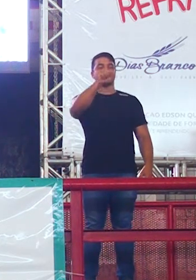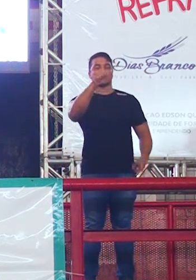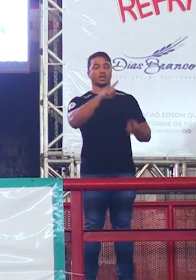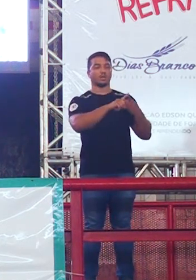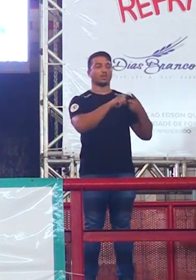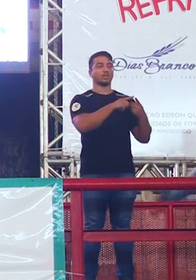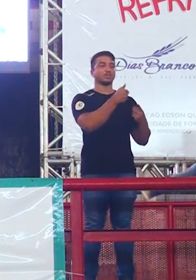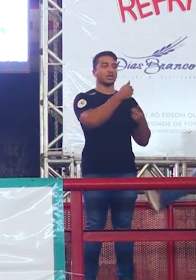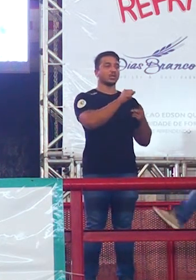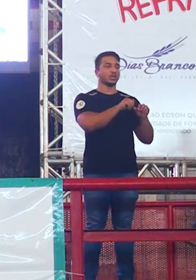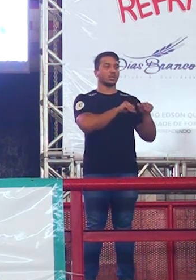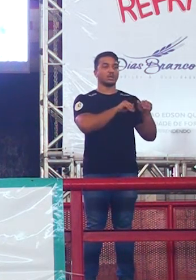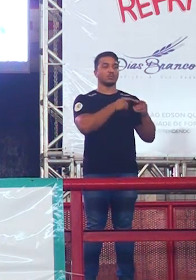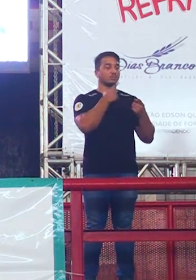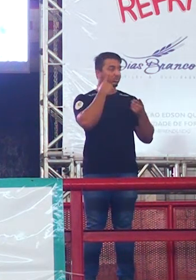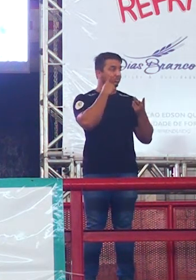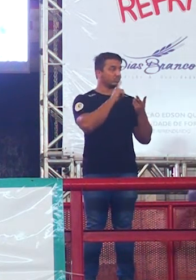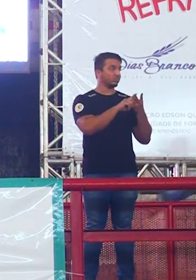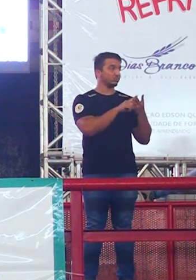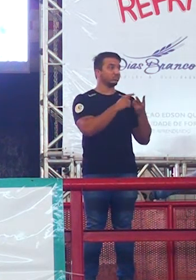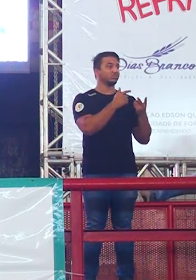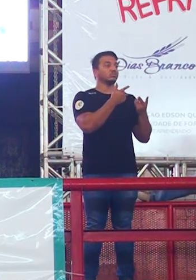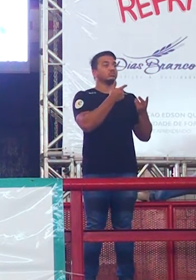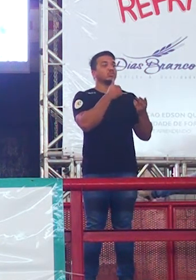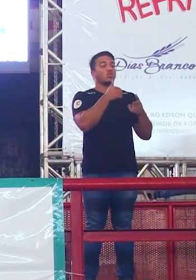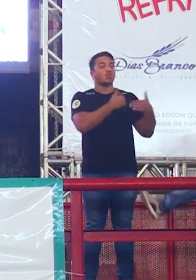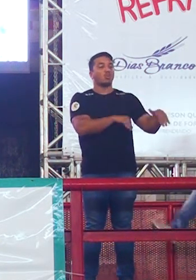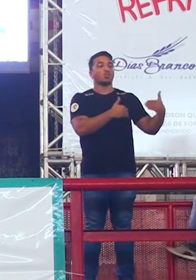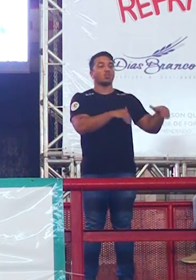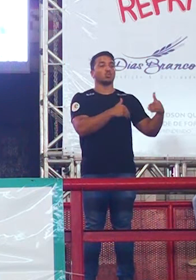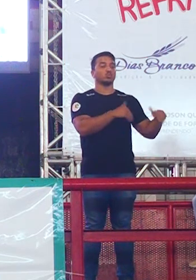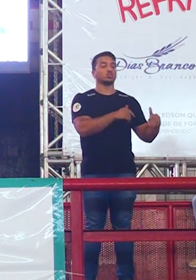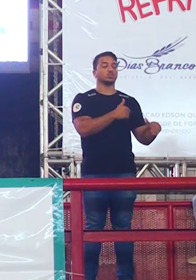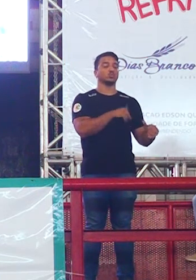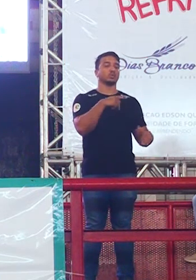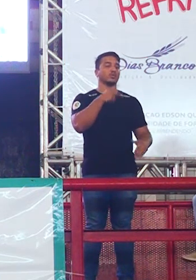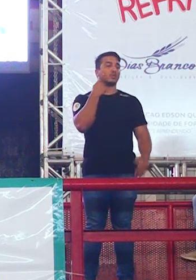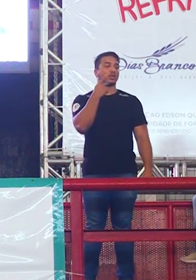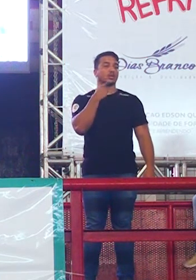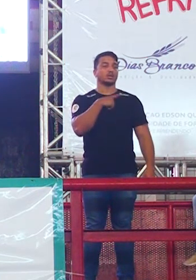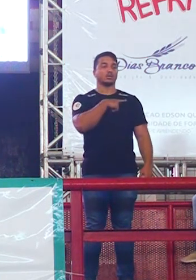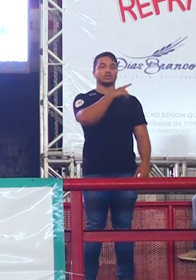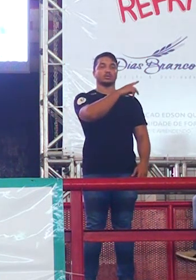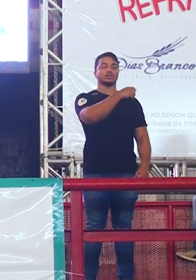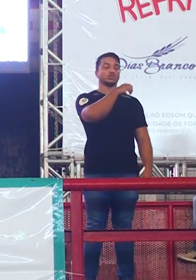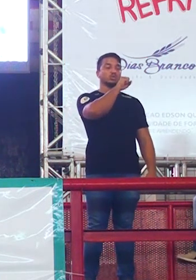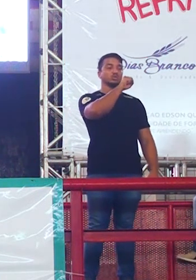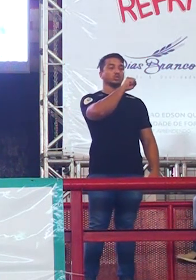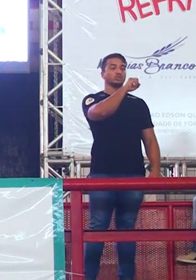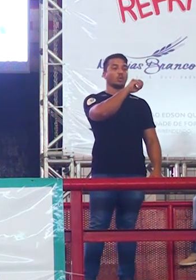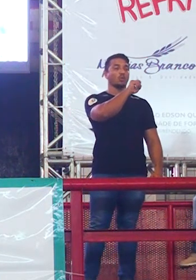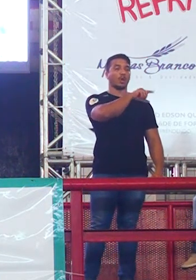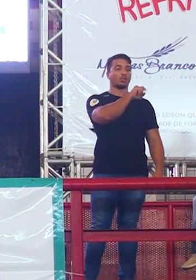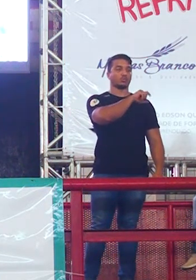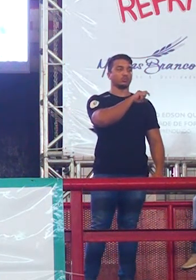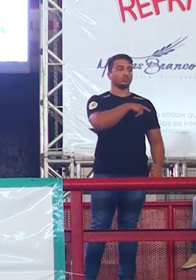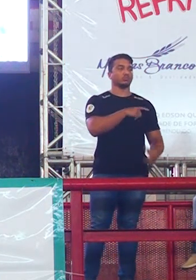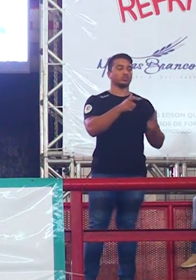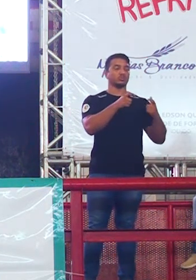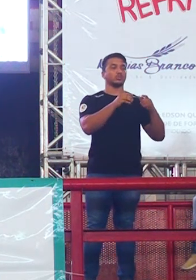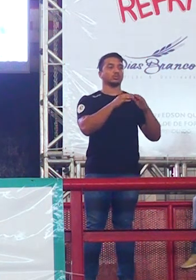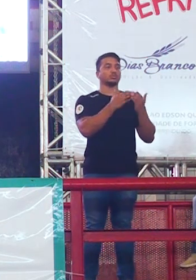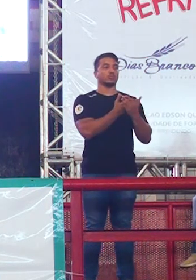com concursos aqui em Fortaleza e em Sobral, no Colégio Luciano Feijão. Então, eu acho que a